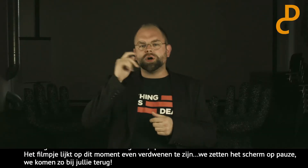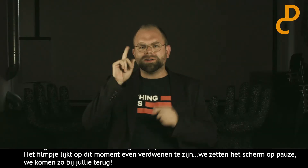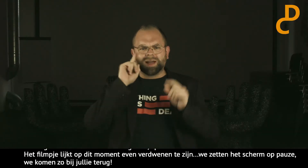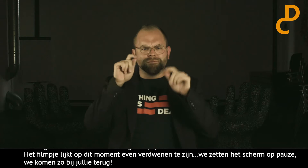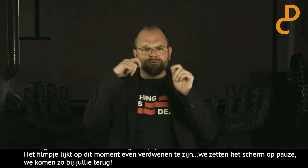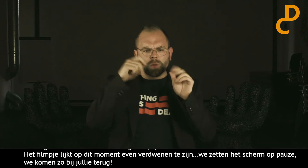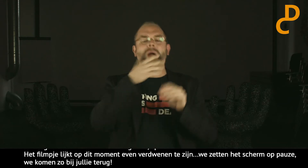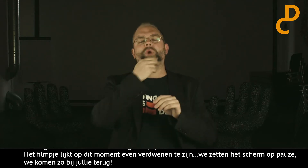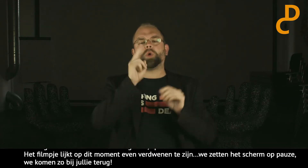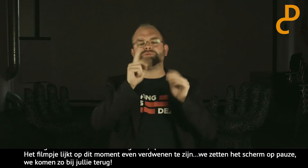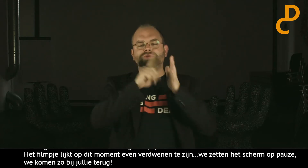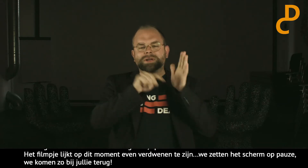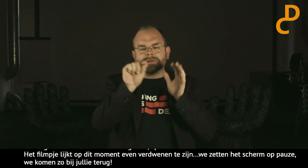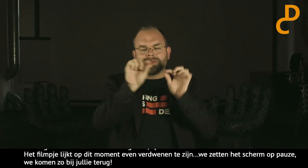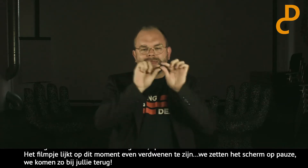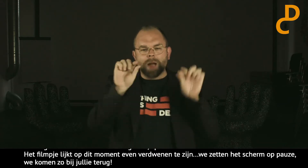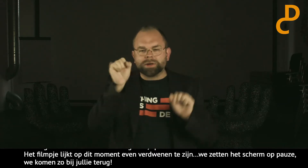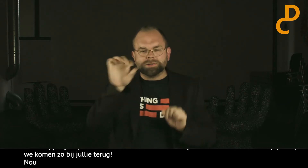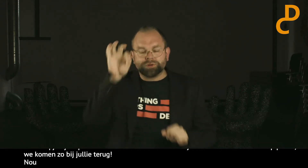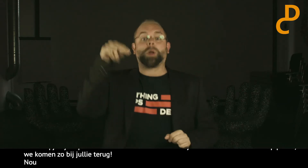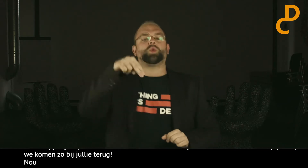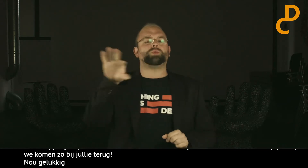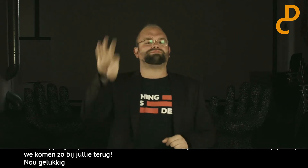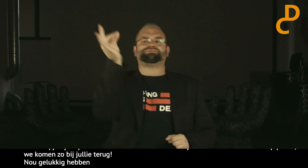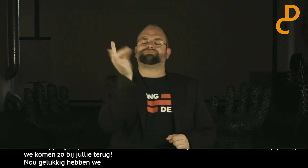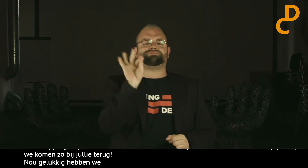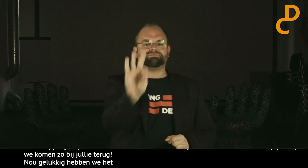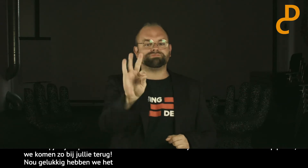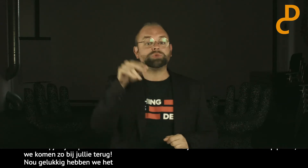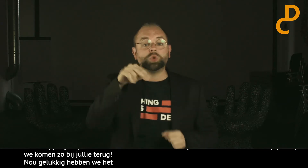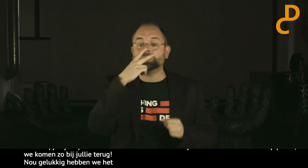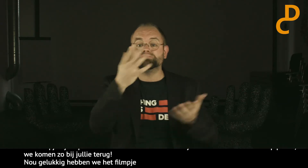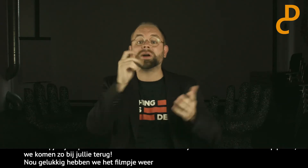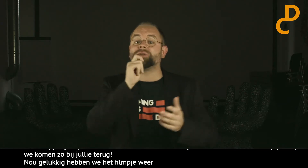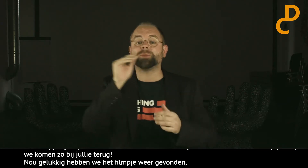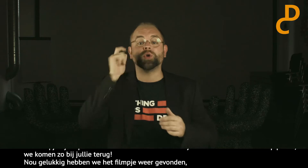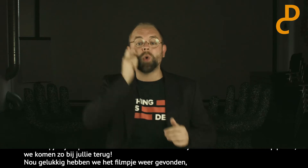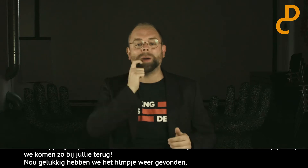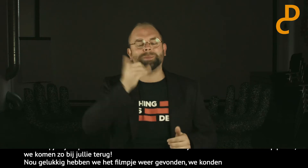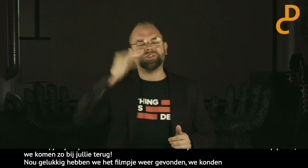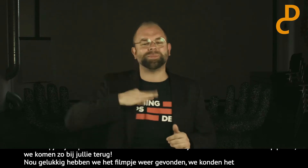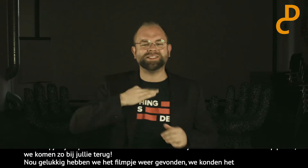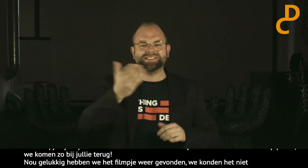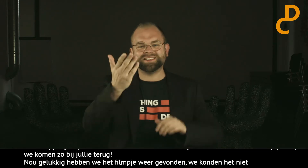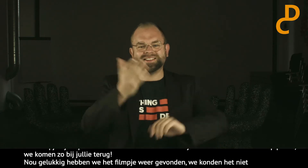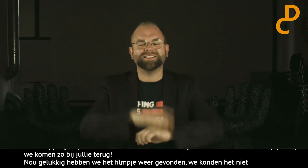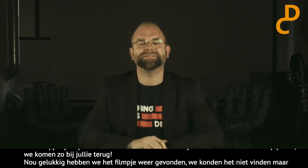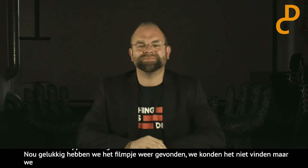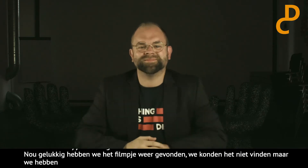Goed nou, gelukkig hebben we het filmpje weer gevonden. We konden het net niet vinden, maar we hebben hem gevonden en erbij gezet. Het interview met Jochem, veel plezier.